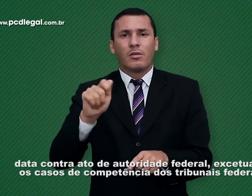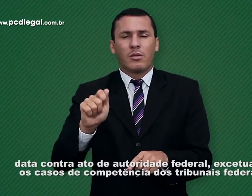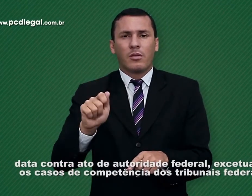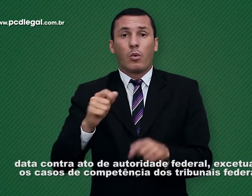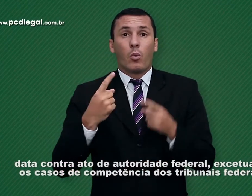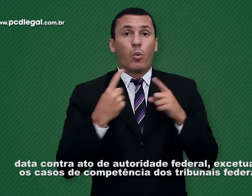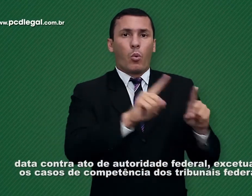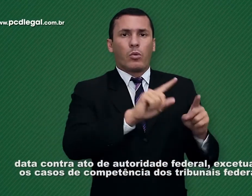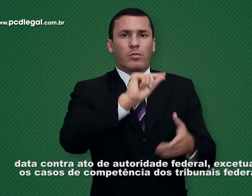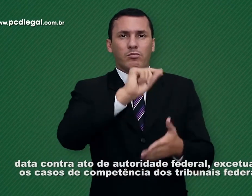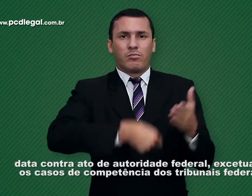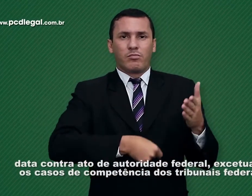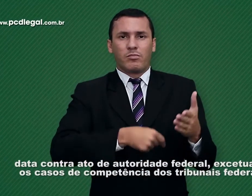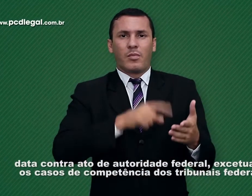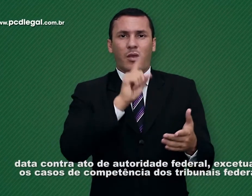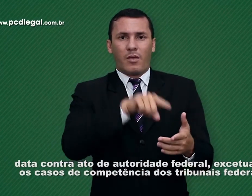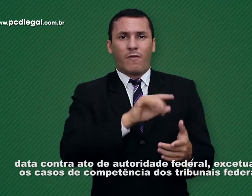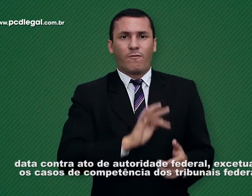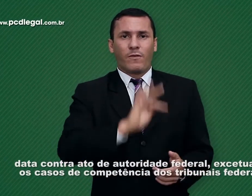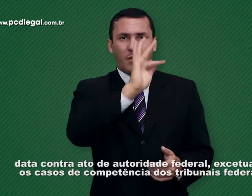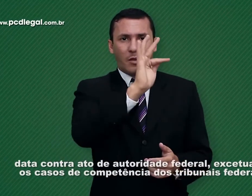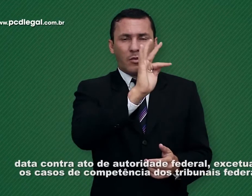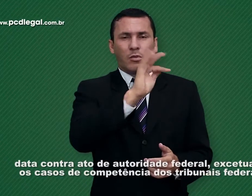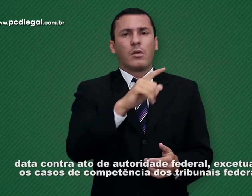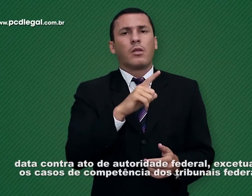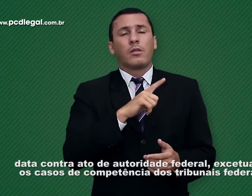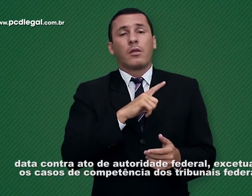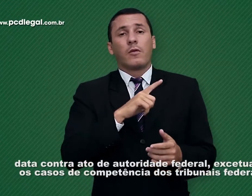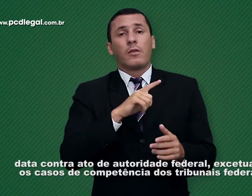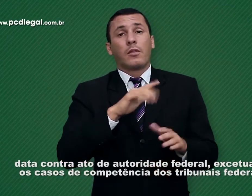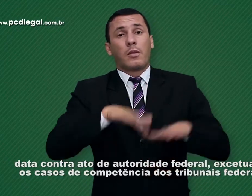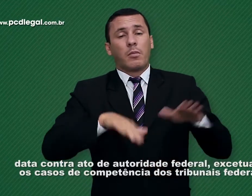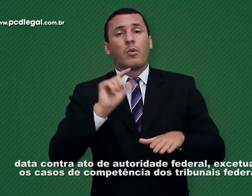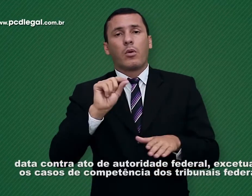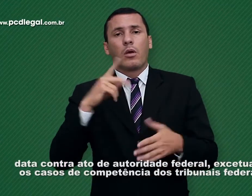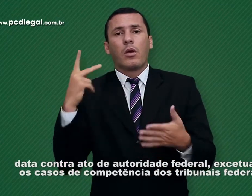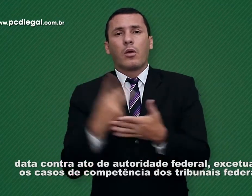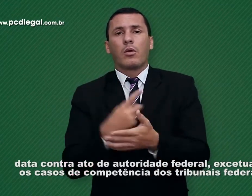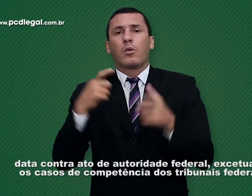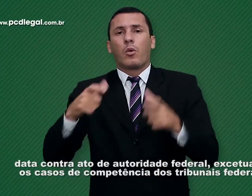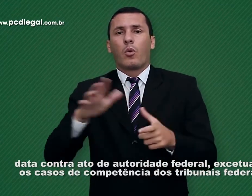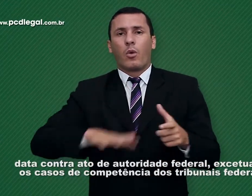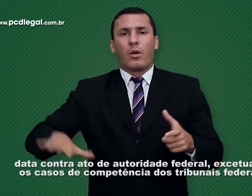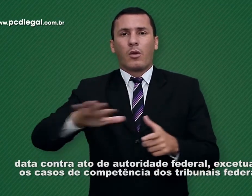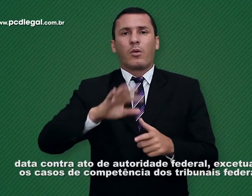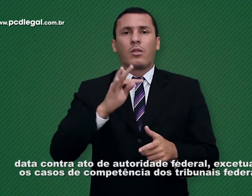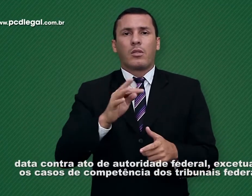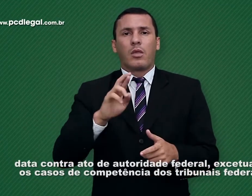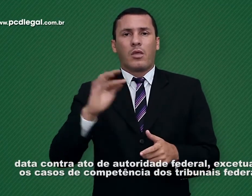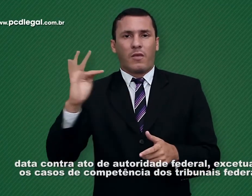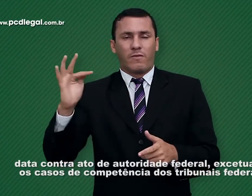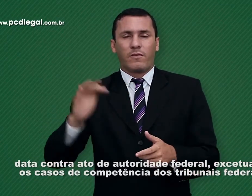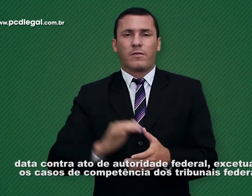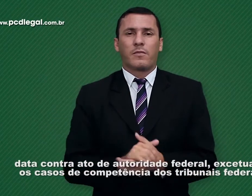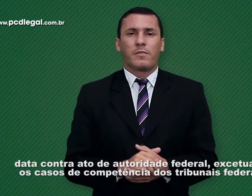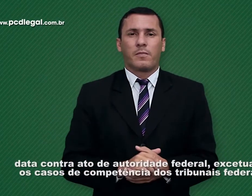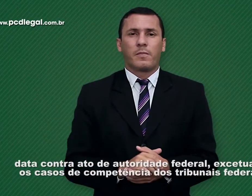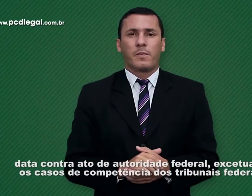contra ato de autoridade federal, excetuados os casos de competência dos tribunais federais.